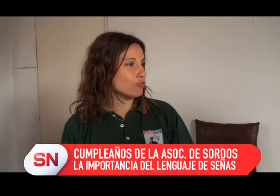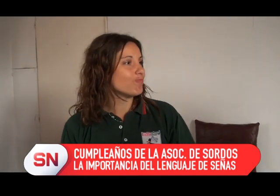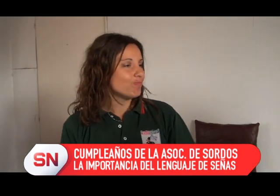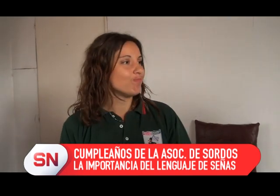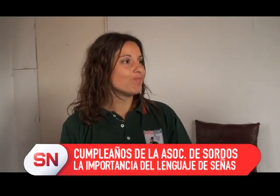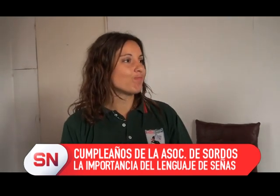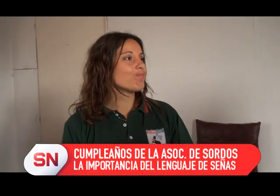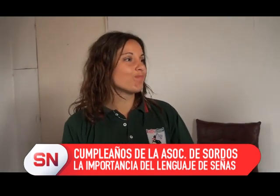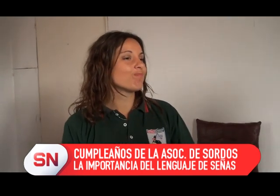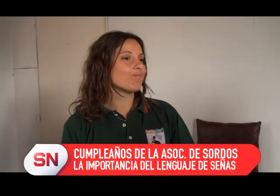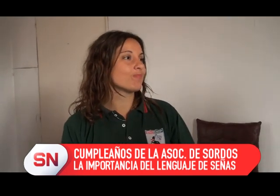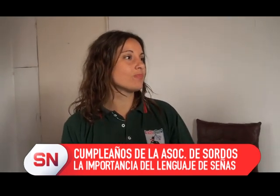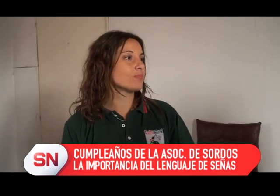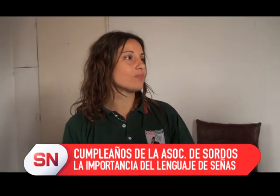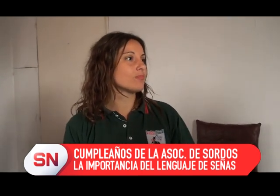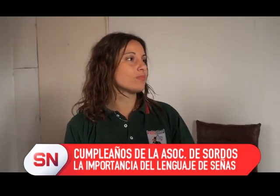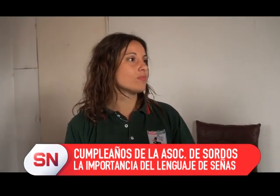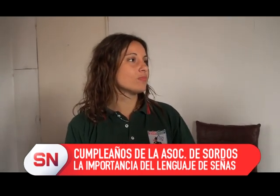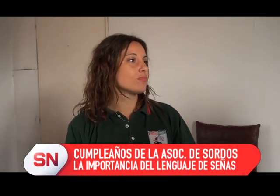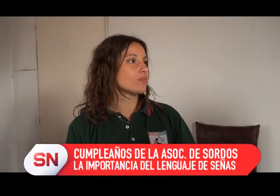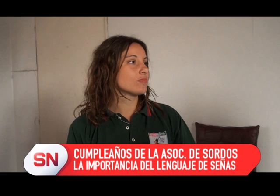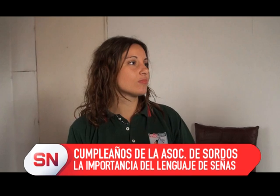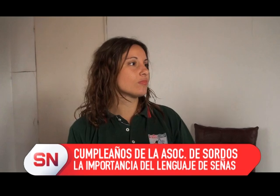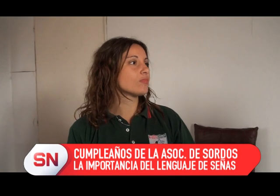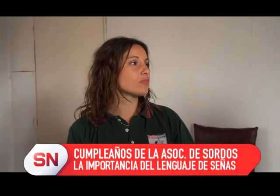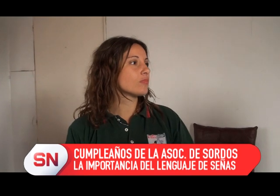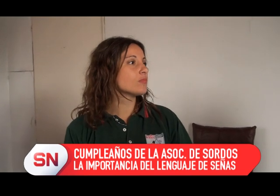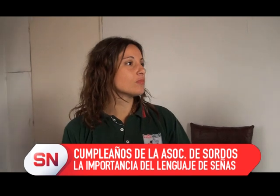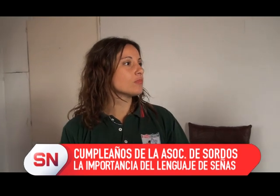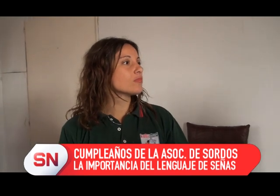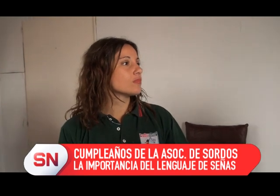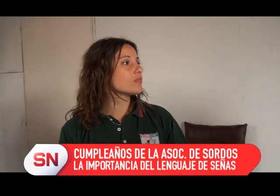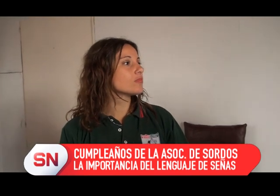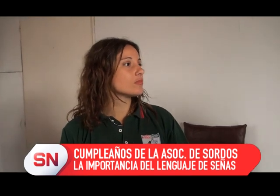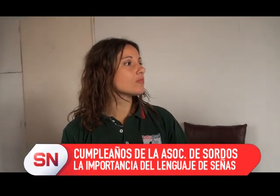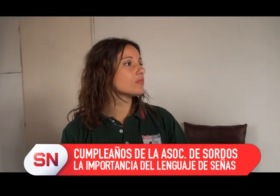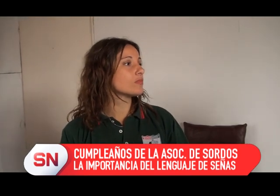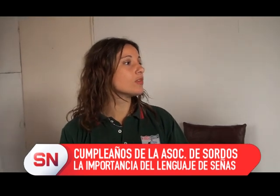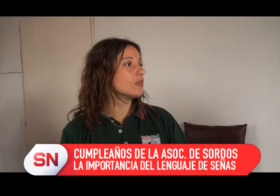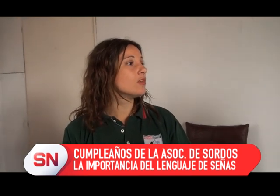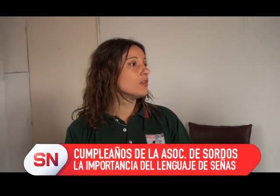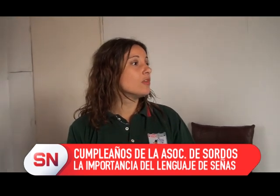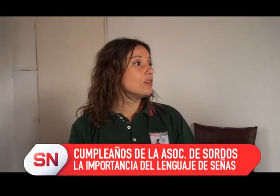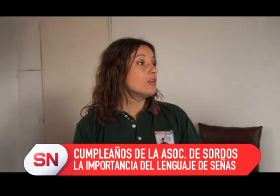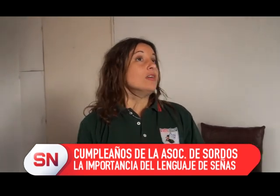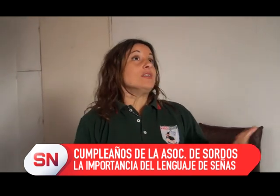Otro. Pero entonces, ¿cómo integrás un chico hipoacústico, un sordo? ¿Cómo lo integrás a la escuela común?